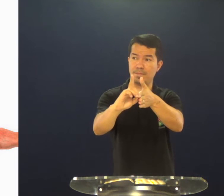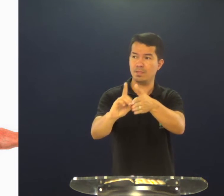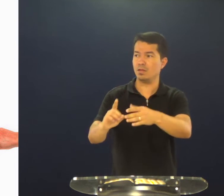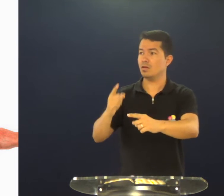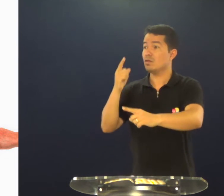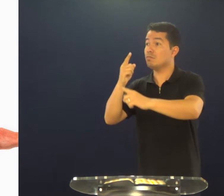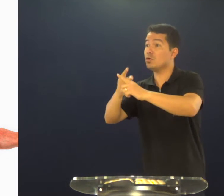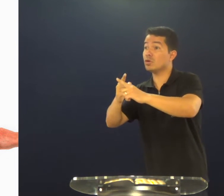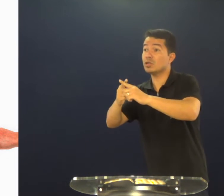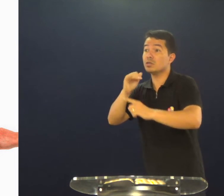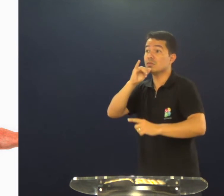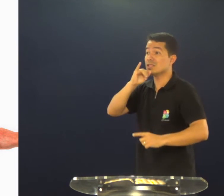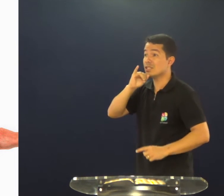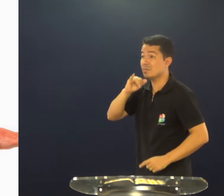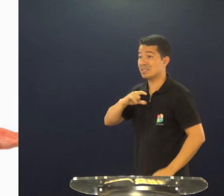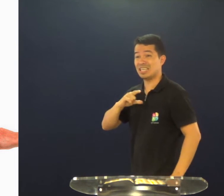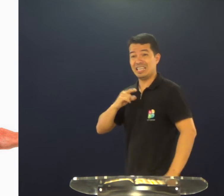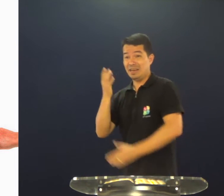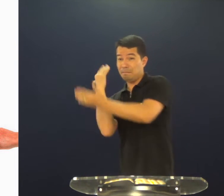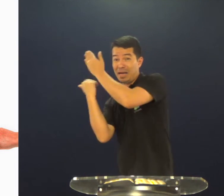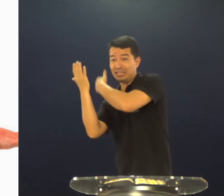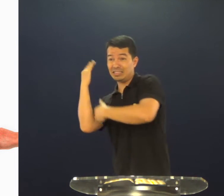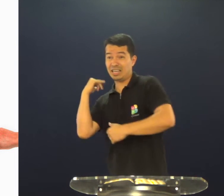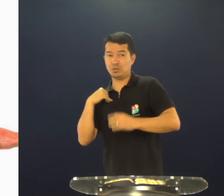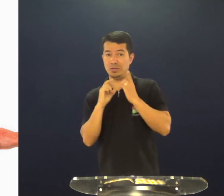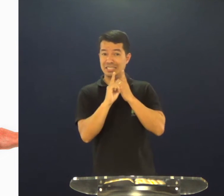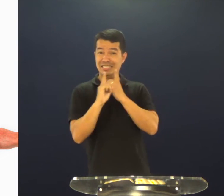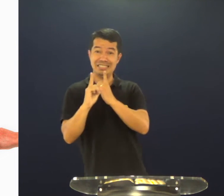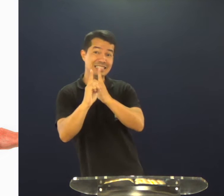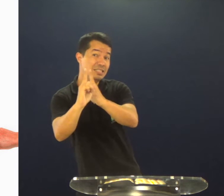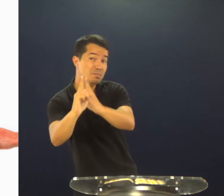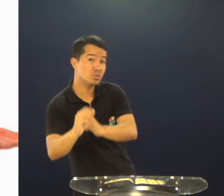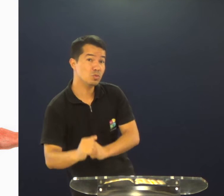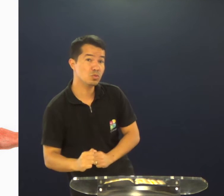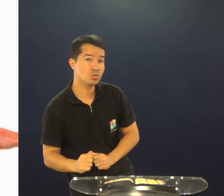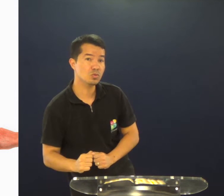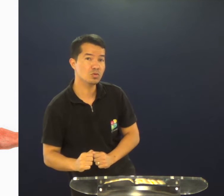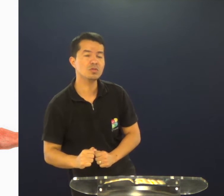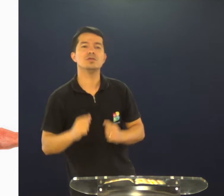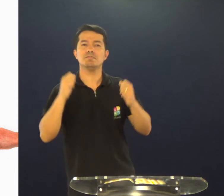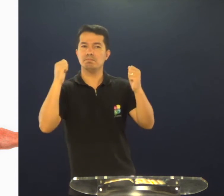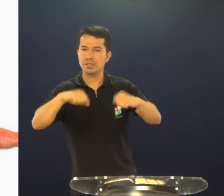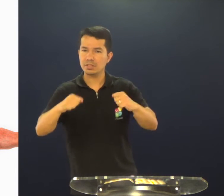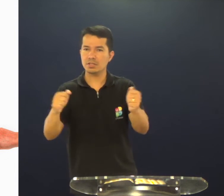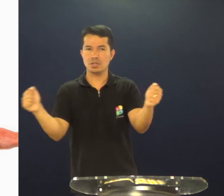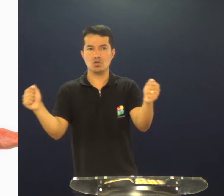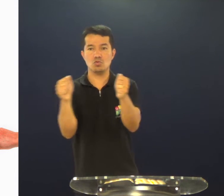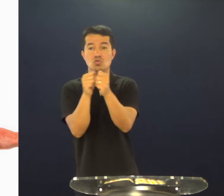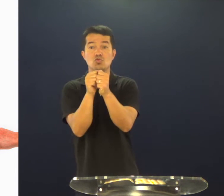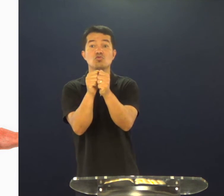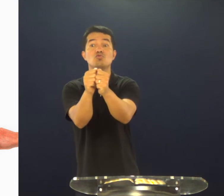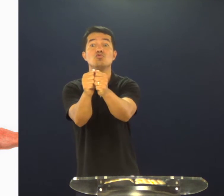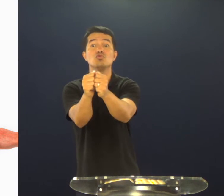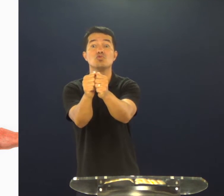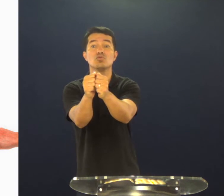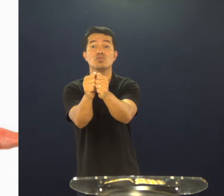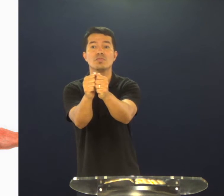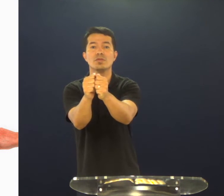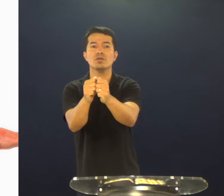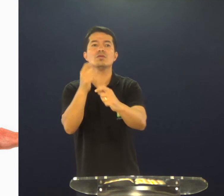dava lugar àquilo que o meu mestre havia ensinado, então, no passado, um discípulo precisava andar